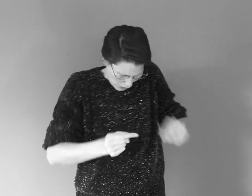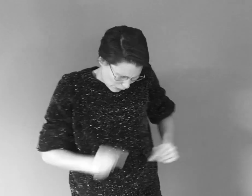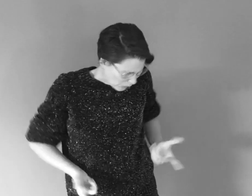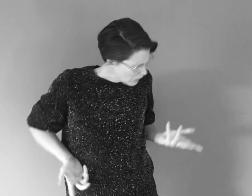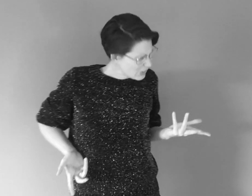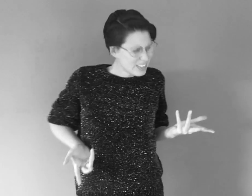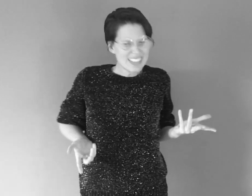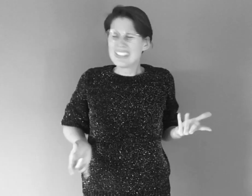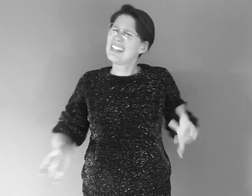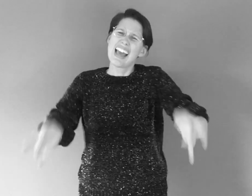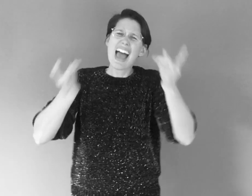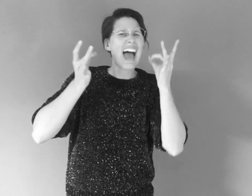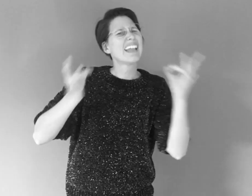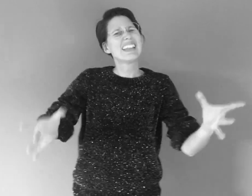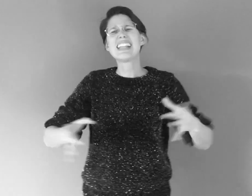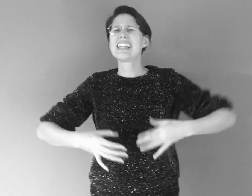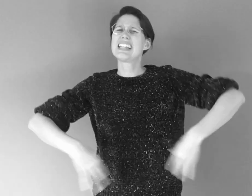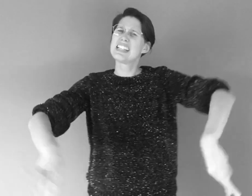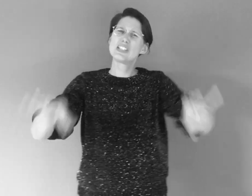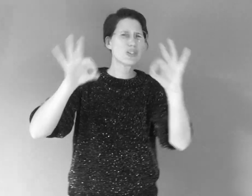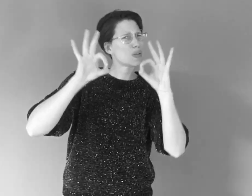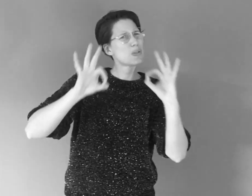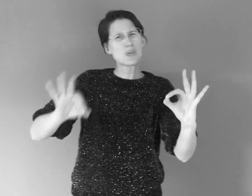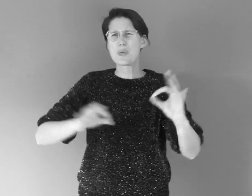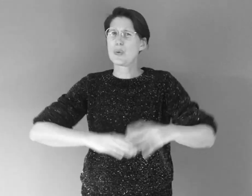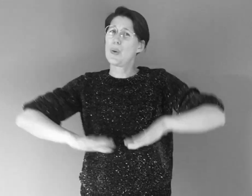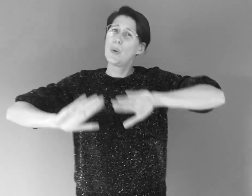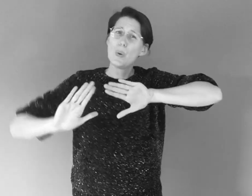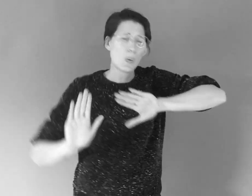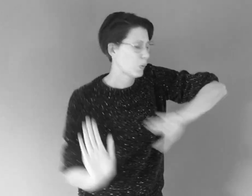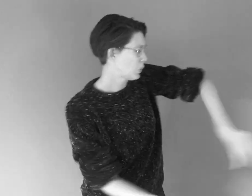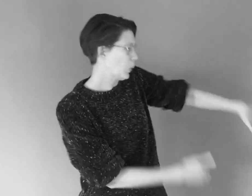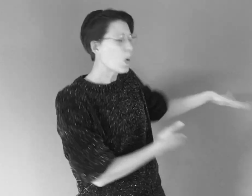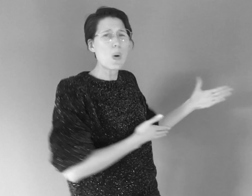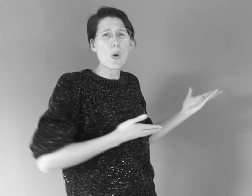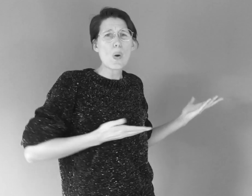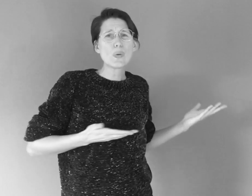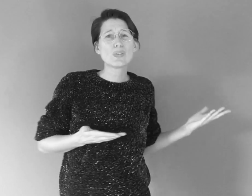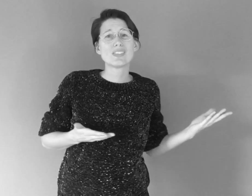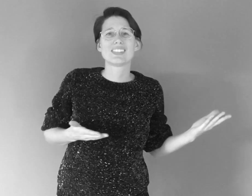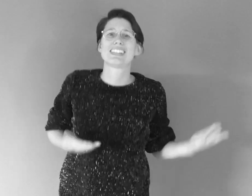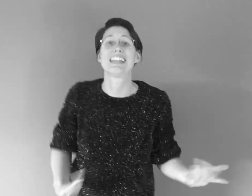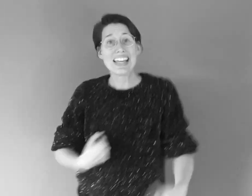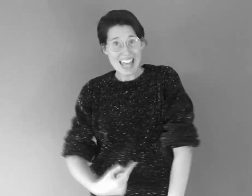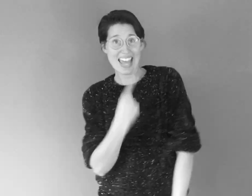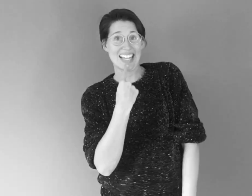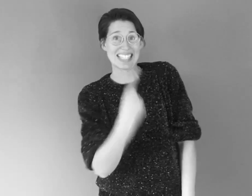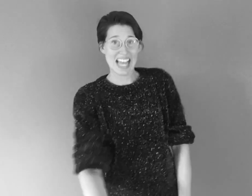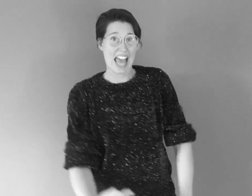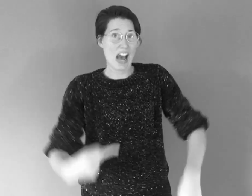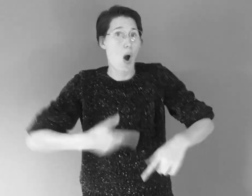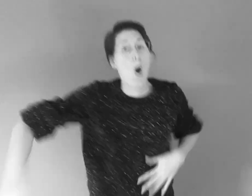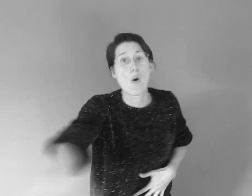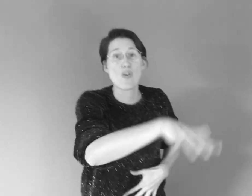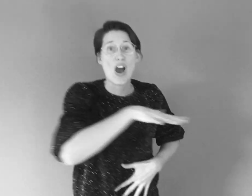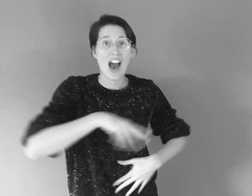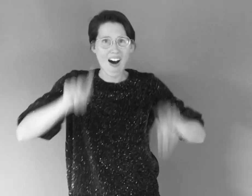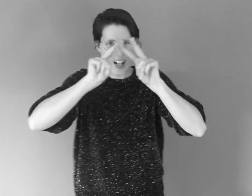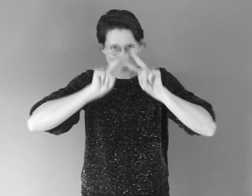ruzie en diets toedoet. Ik zeg overal